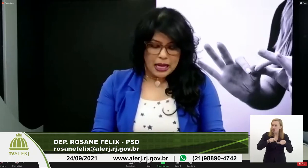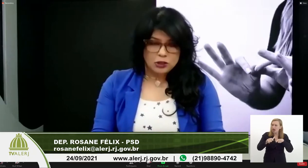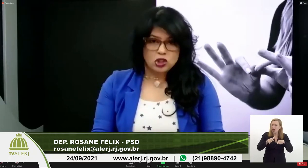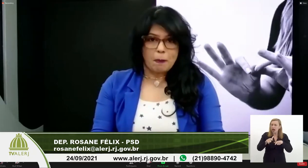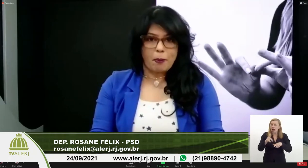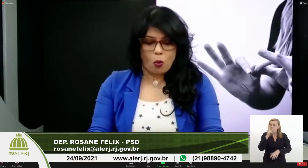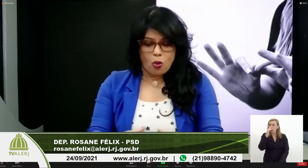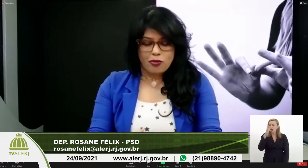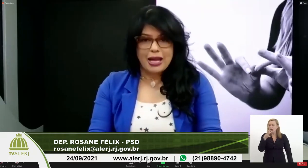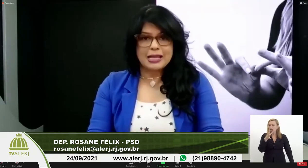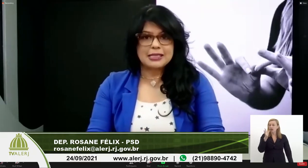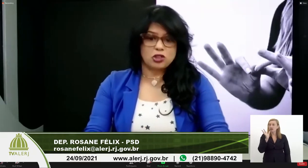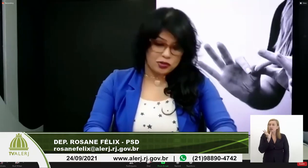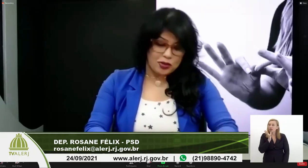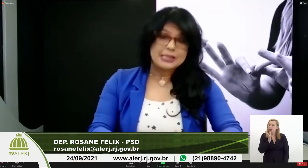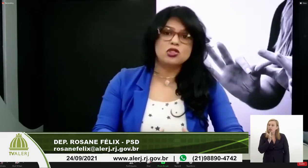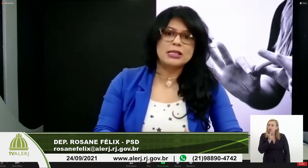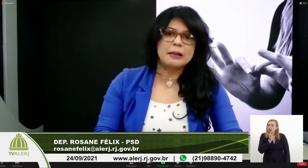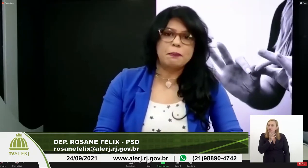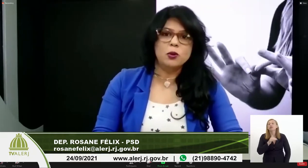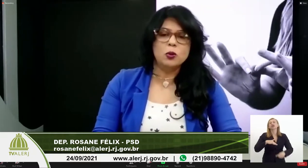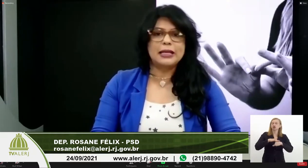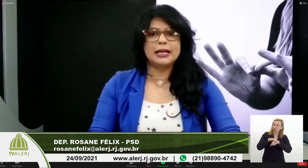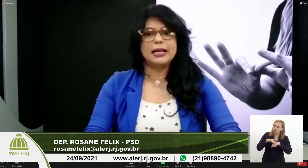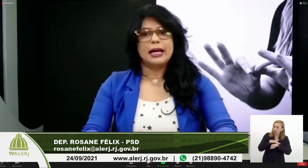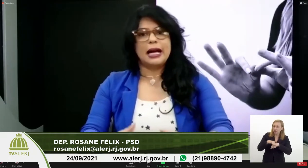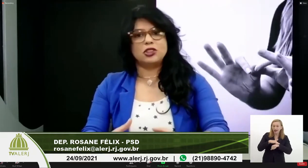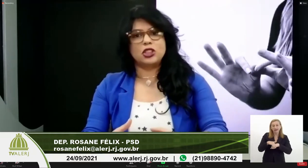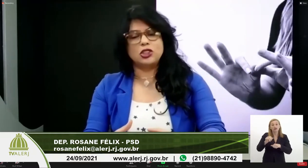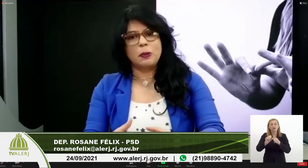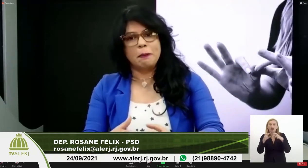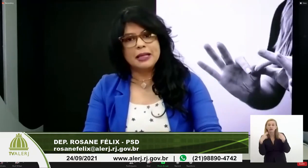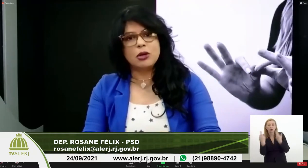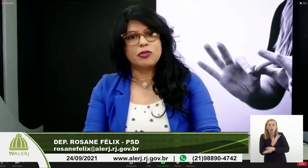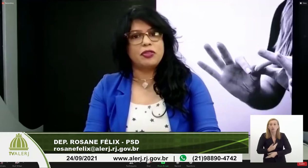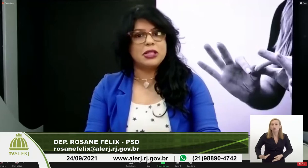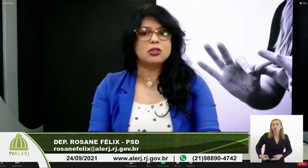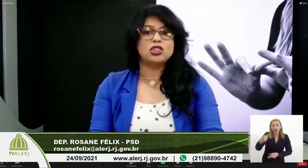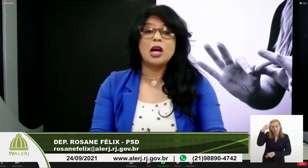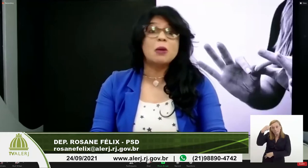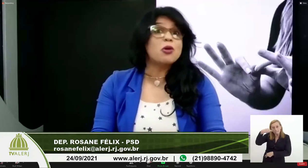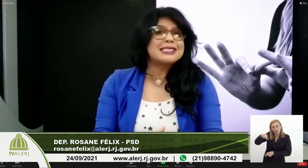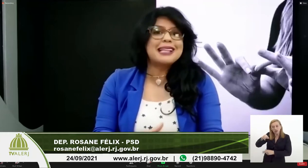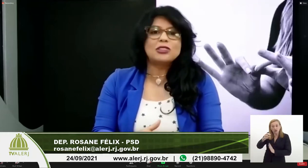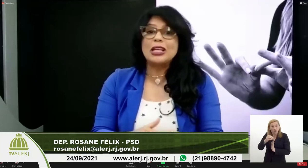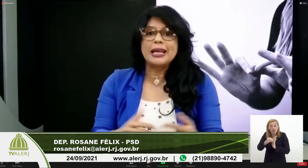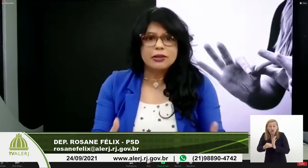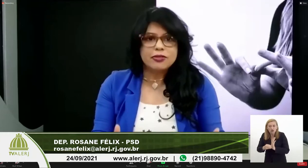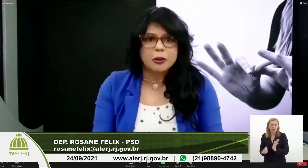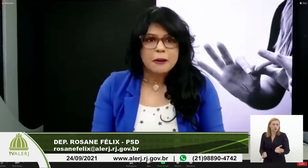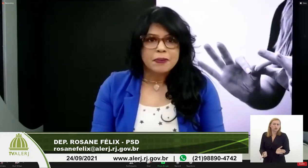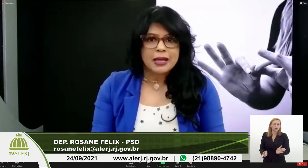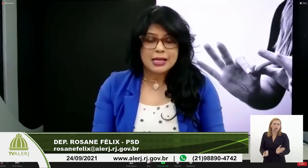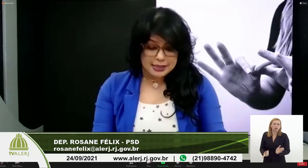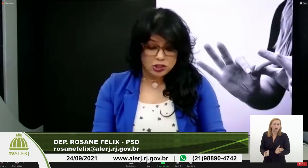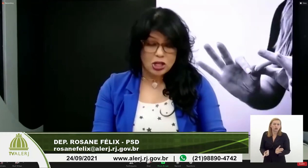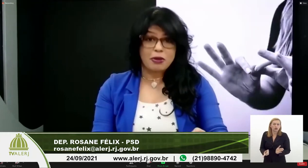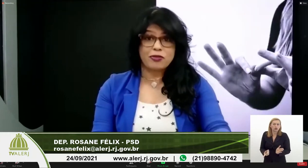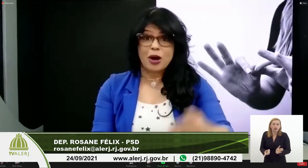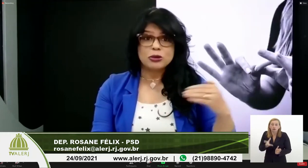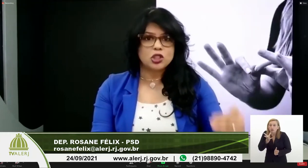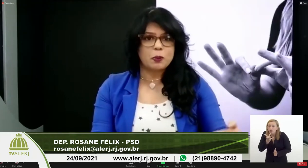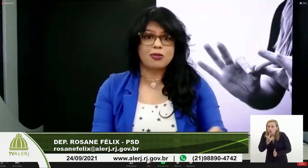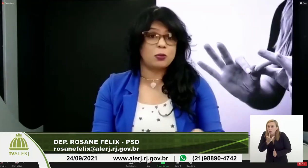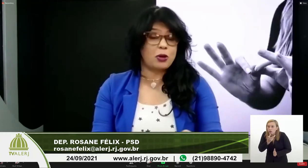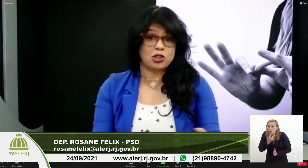gente conversa, a gente faz audiência pública, a gente manda ofícios e é uma morosidade incrível, existe